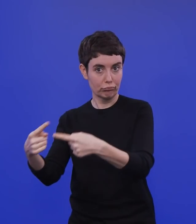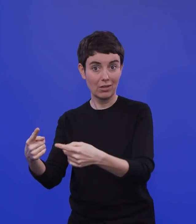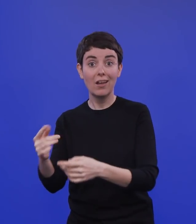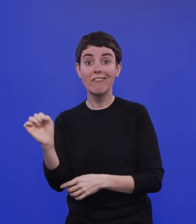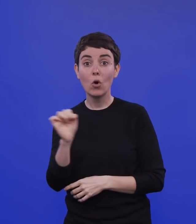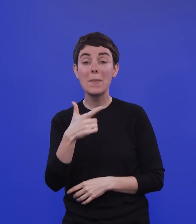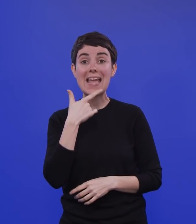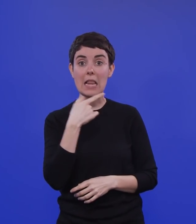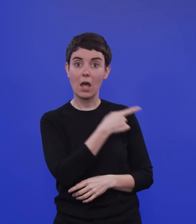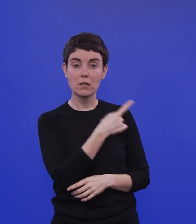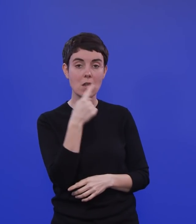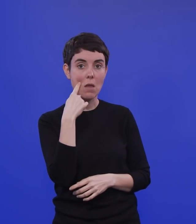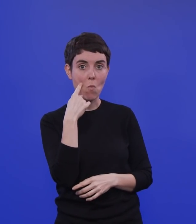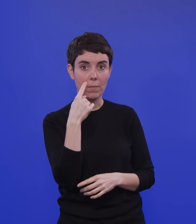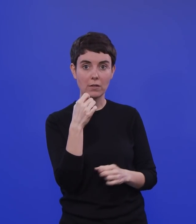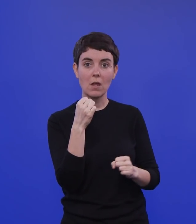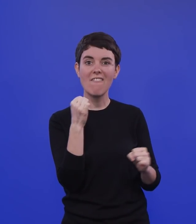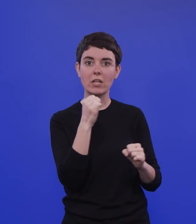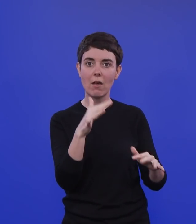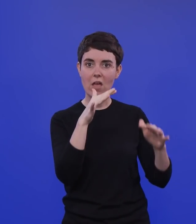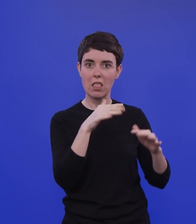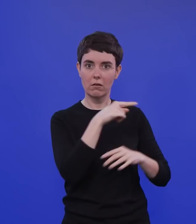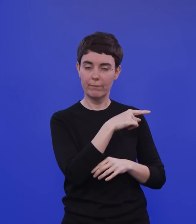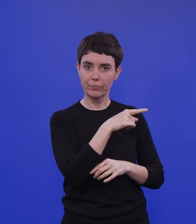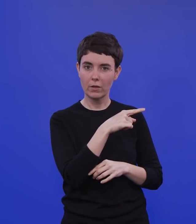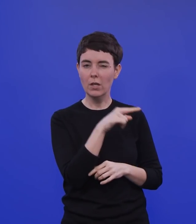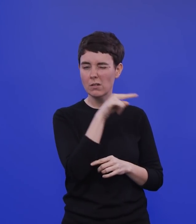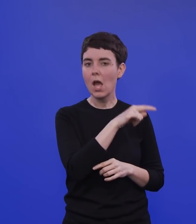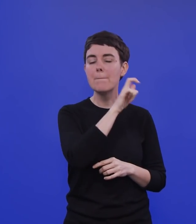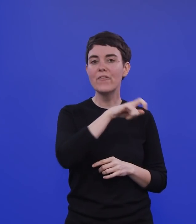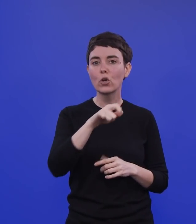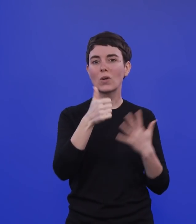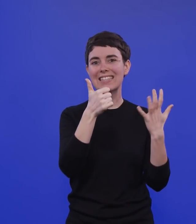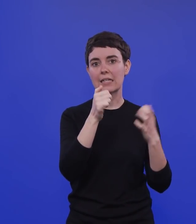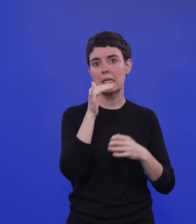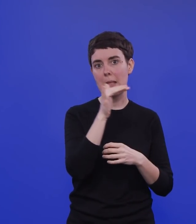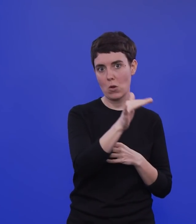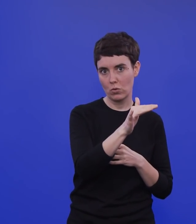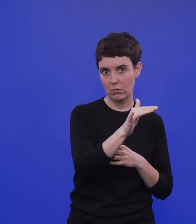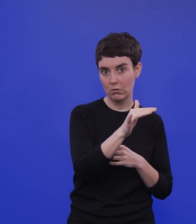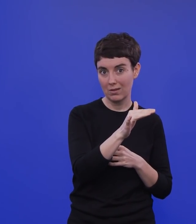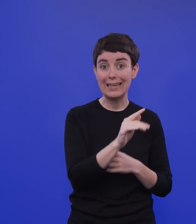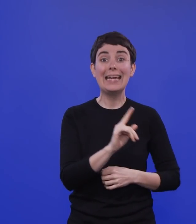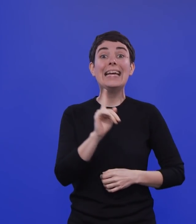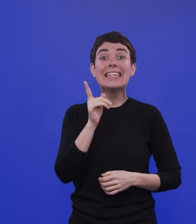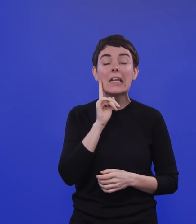England bei einer Bevölkerung von ungefähr 60 Millionen schon zwischen 60.000 und 70.000 Fälle am Tag